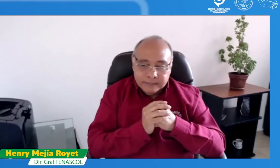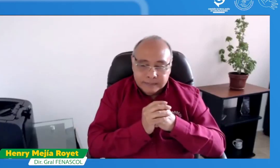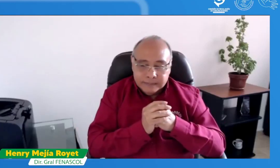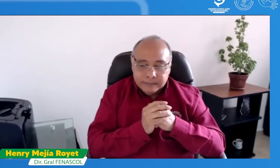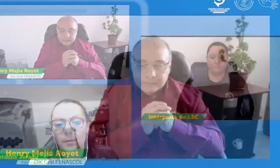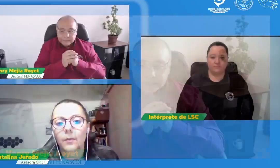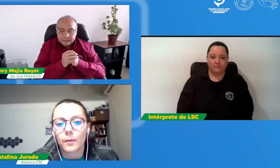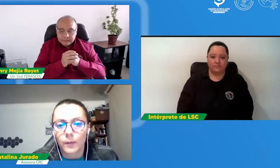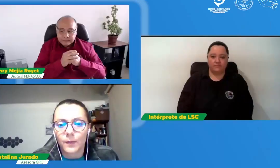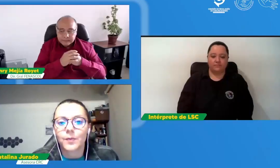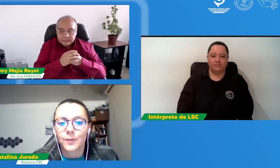aspecto